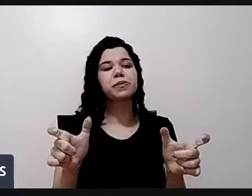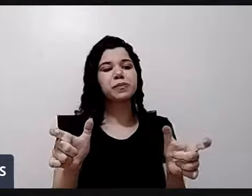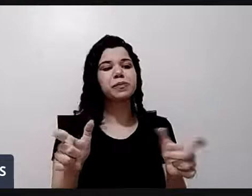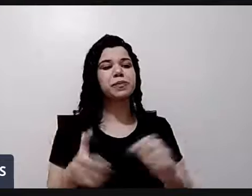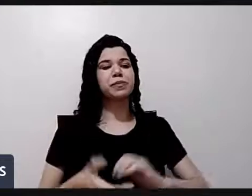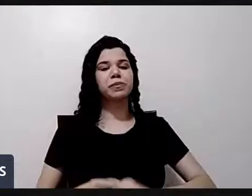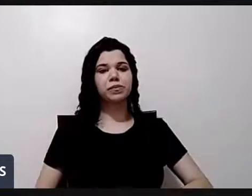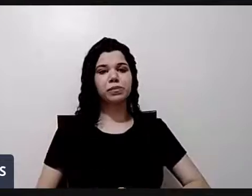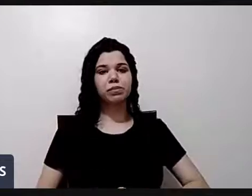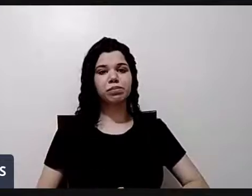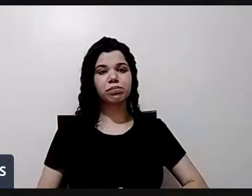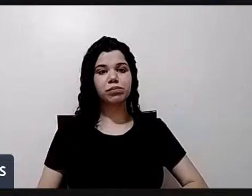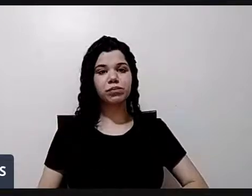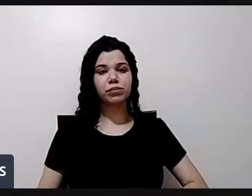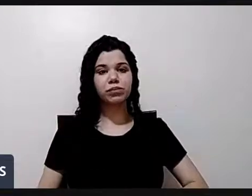Então, escondei. Abre o professor.